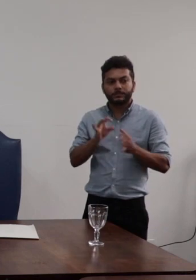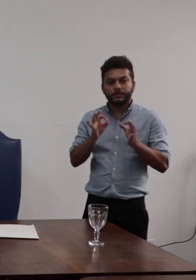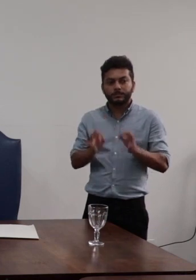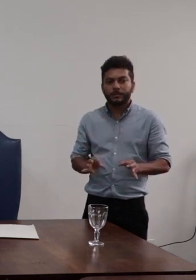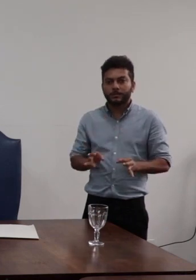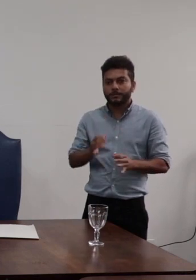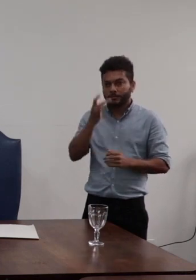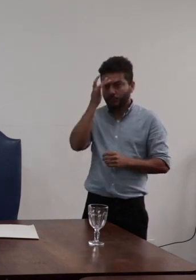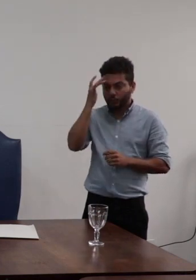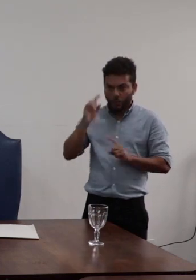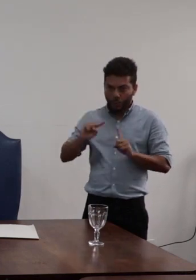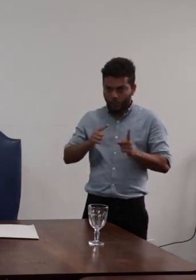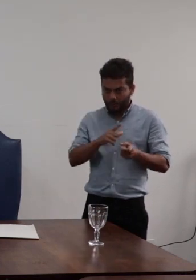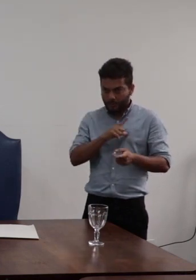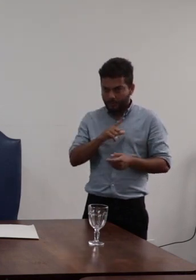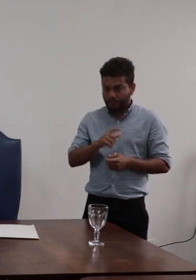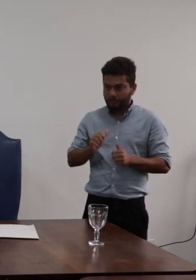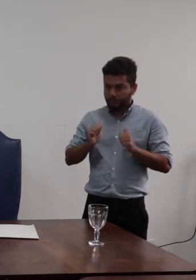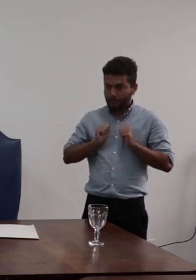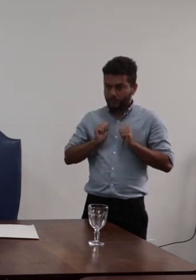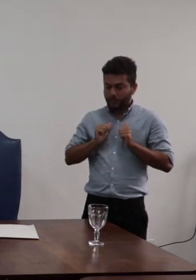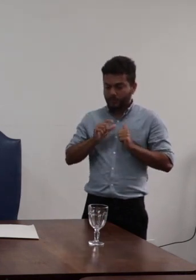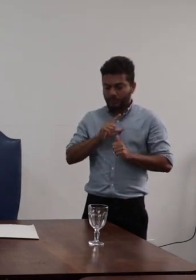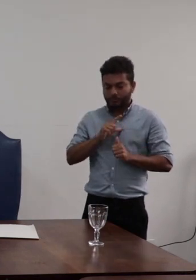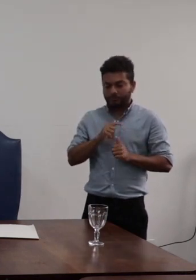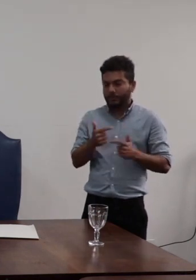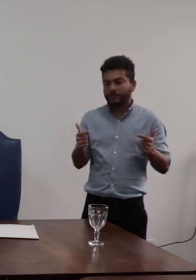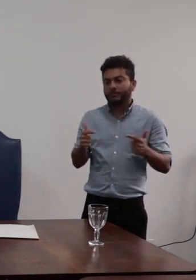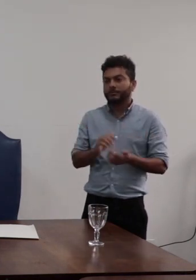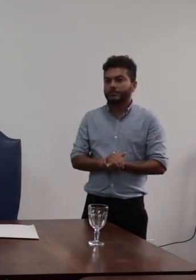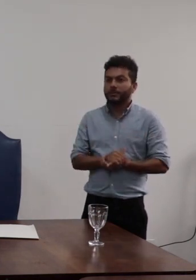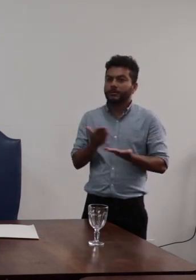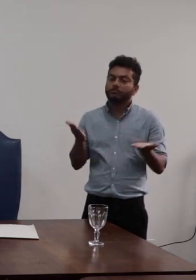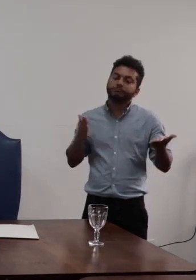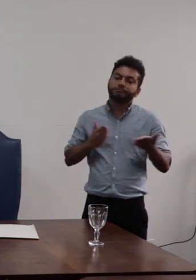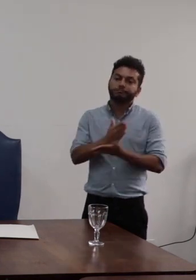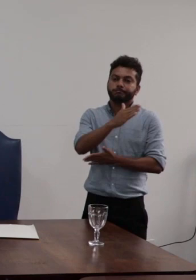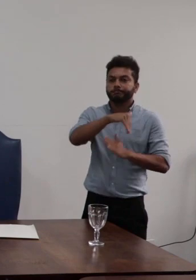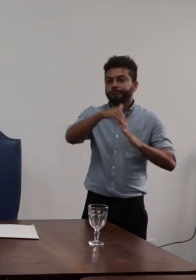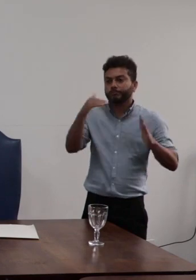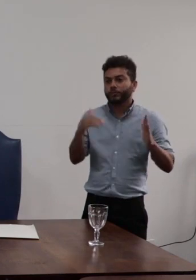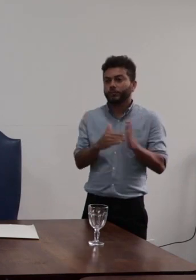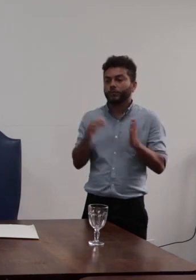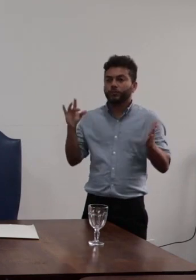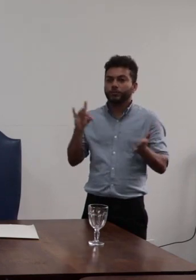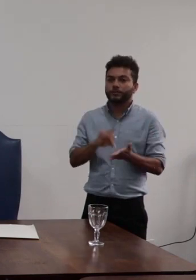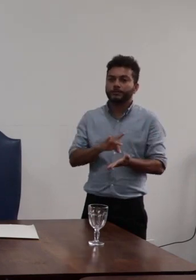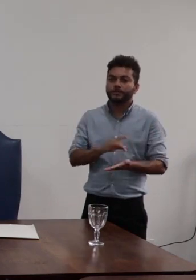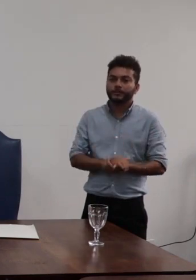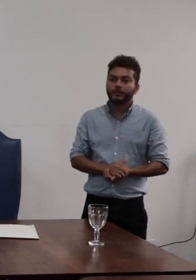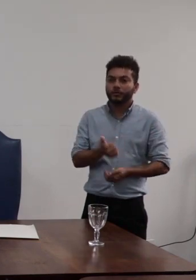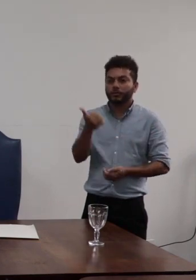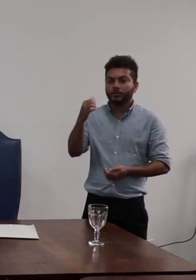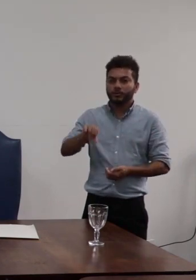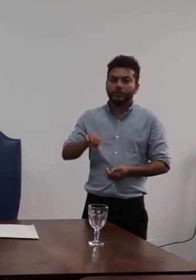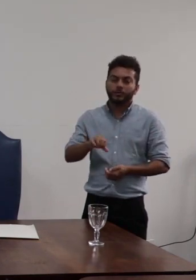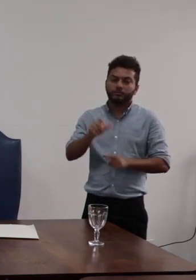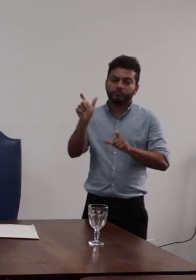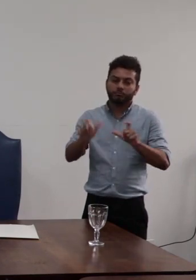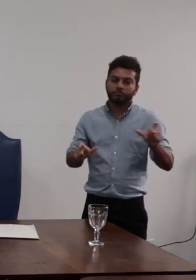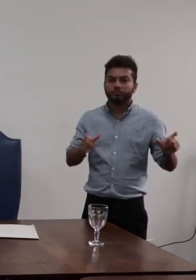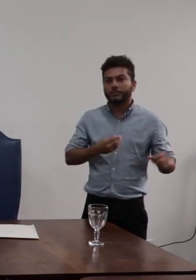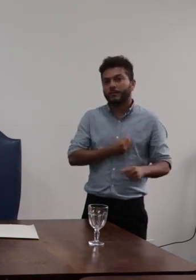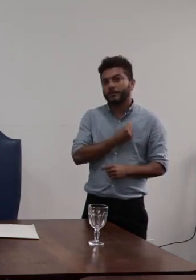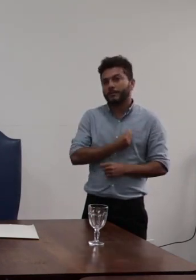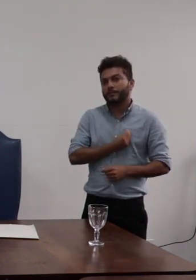alguma abstenção não aprovado pela unanimidade dos 19 conselheiros e conselheiras